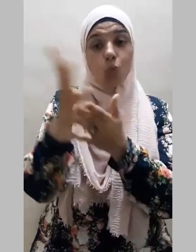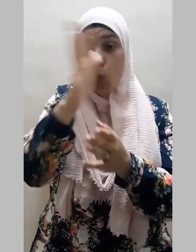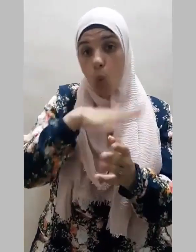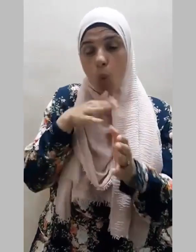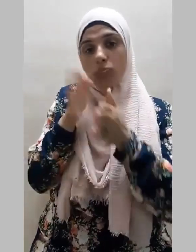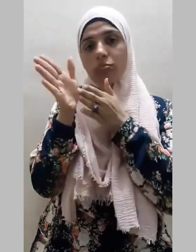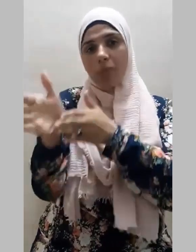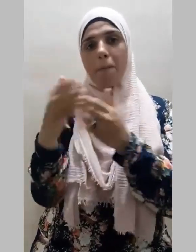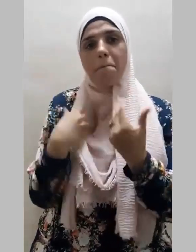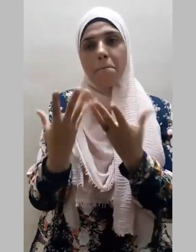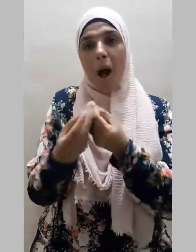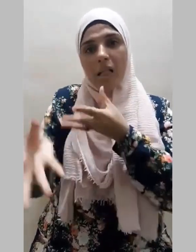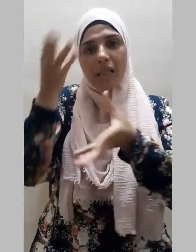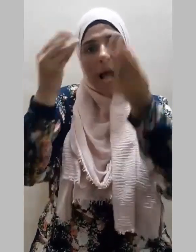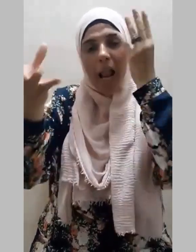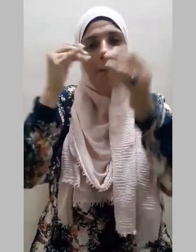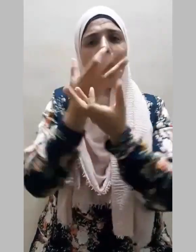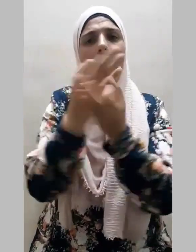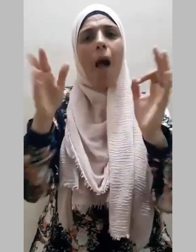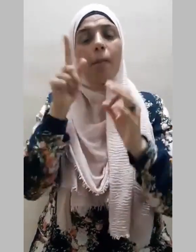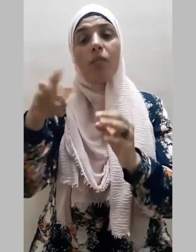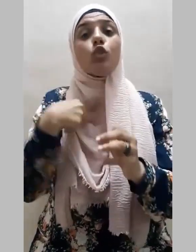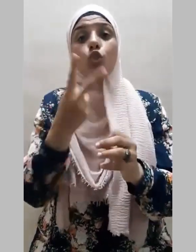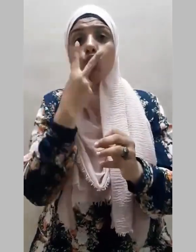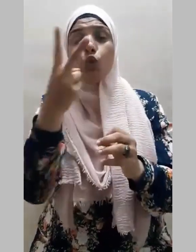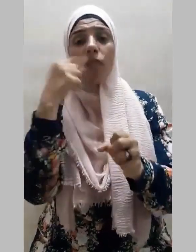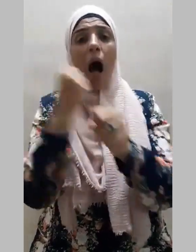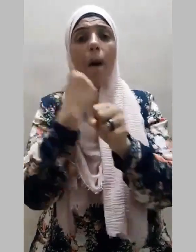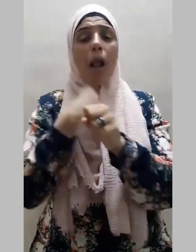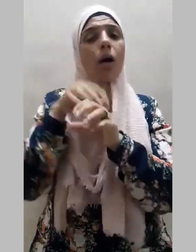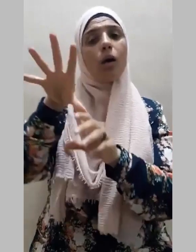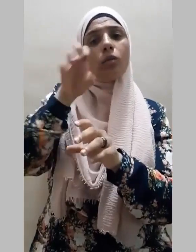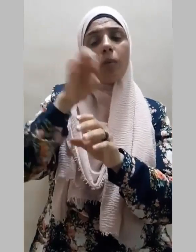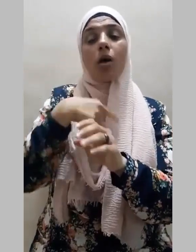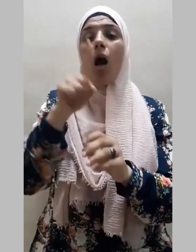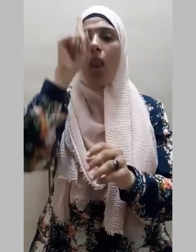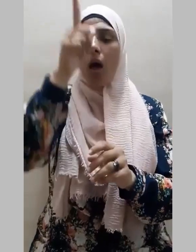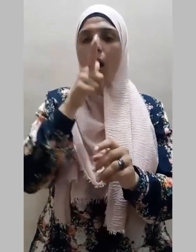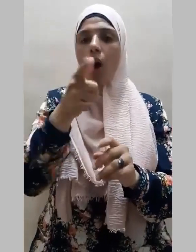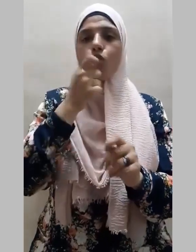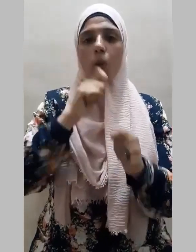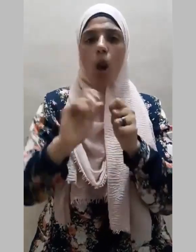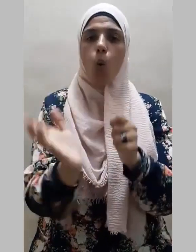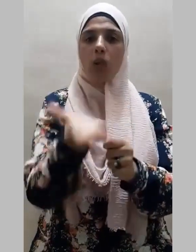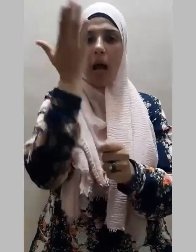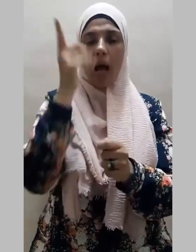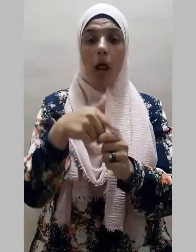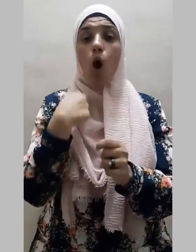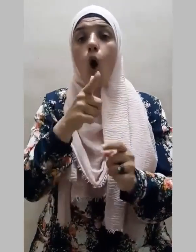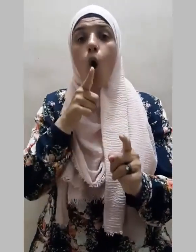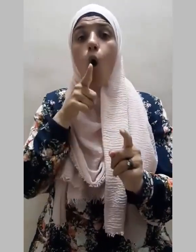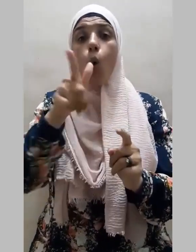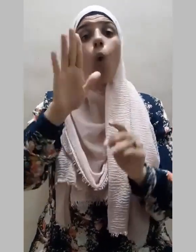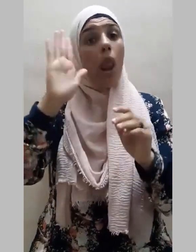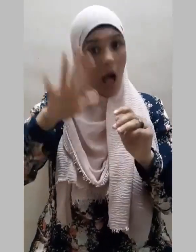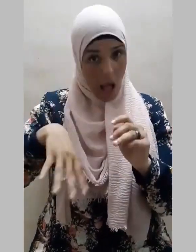ويقتبأ بفعالهم قال تعالى قل هل يكتو الذين